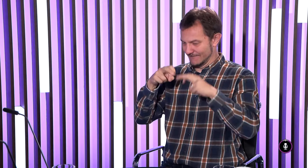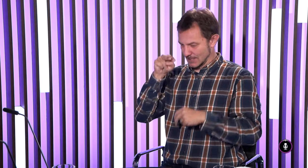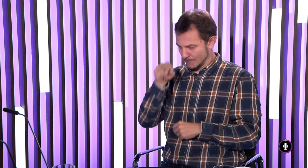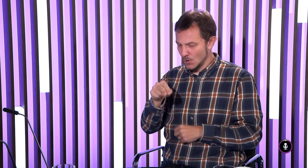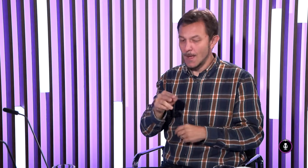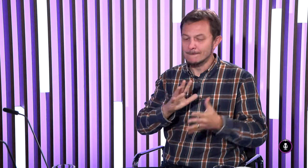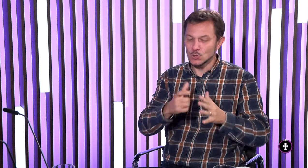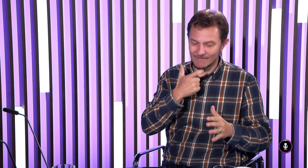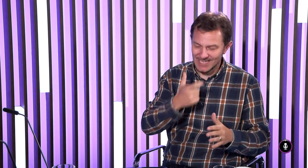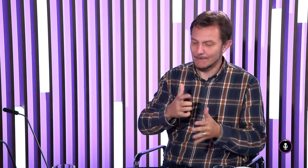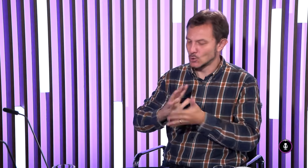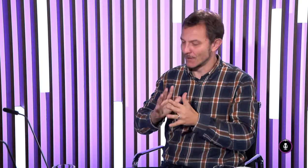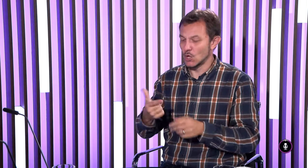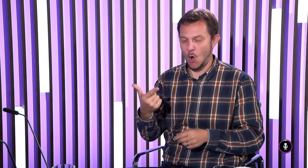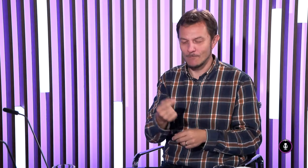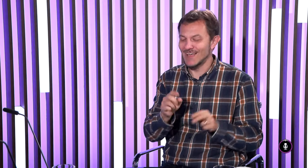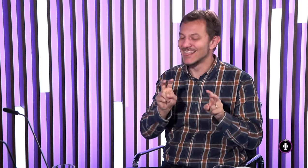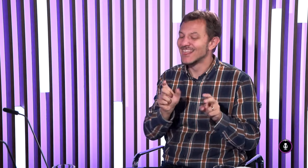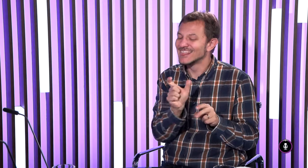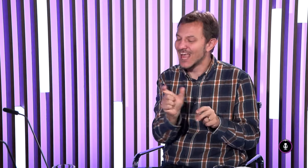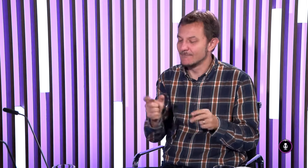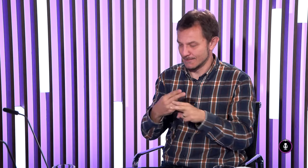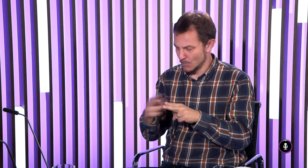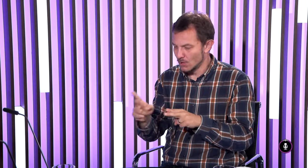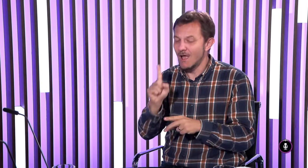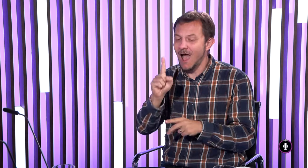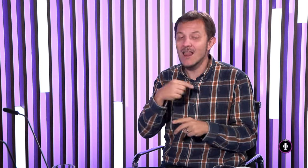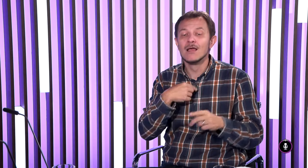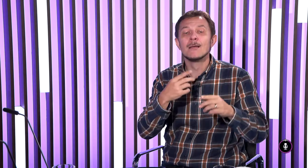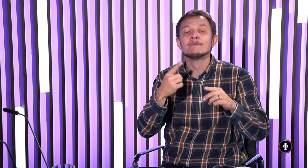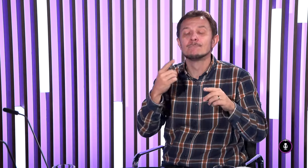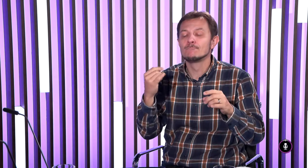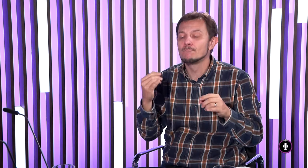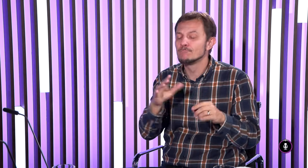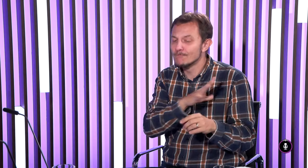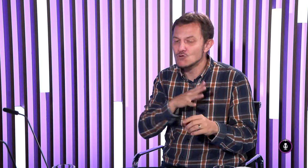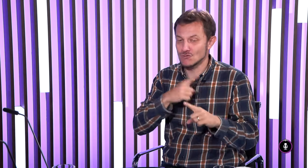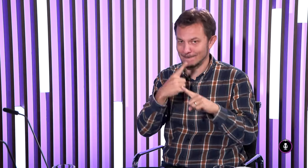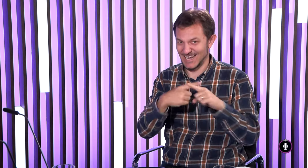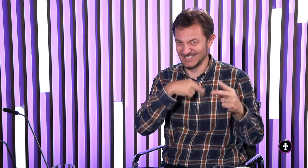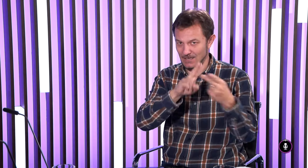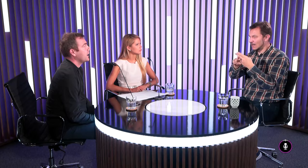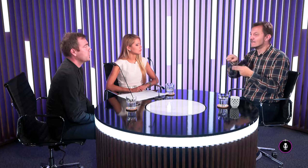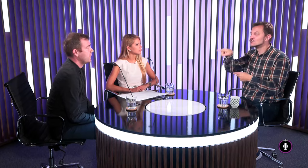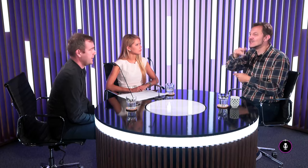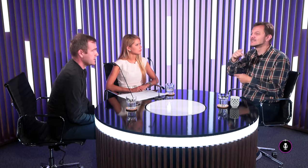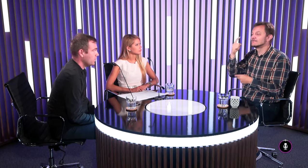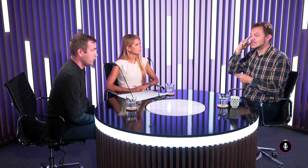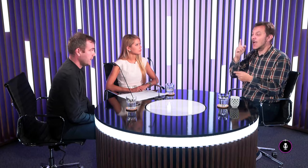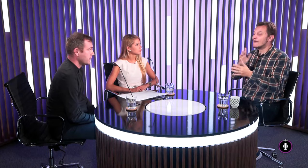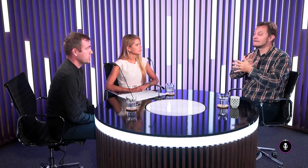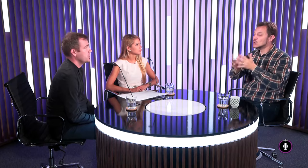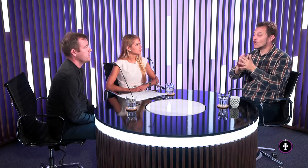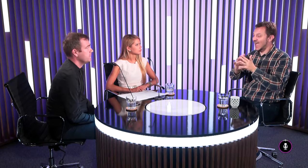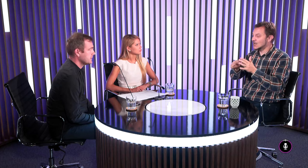povedať že napríklad ja som lingvista a môj pohľad na posunkový jazyk a posunkový reč je že sú obidva v poriadku ale bežná prax